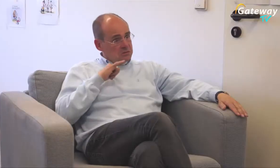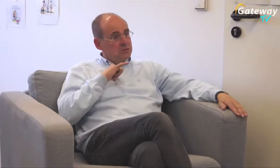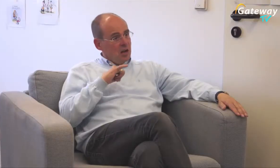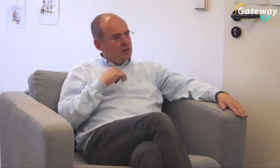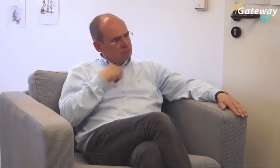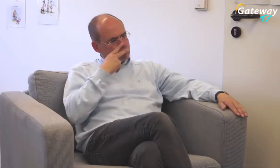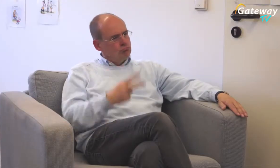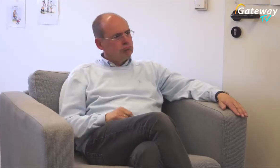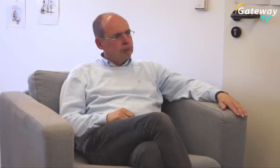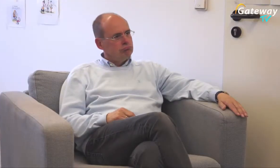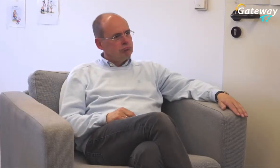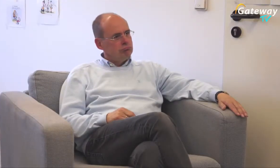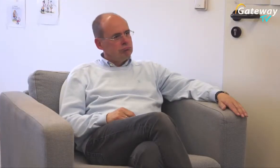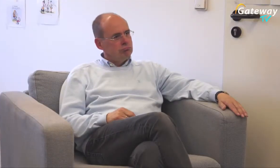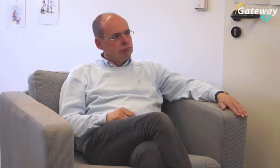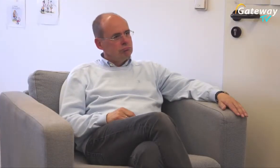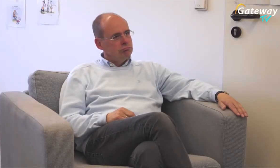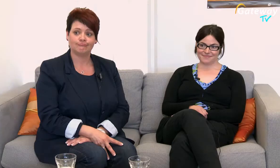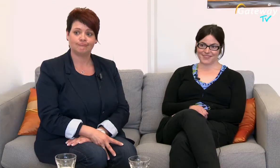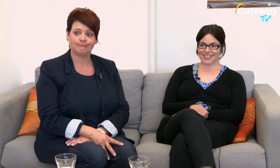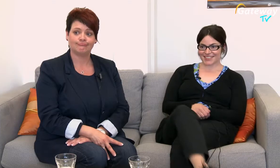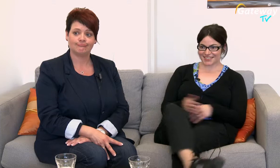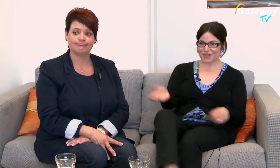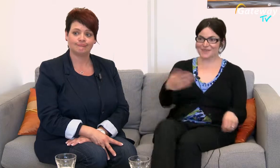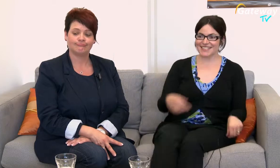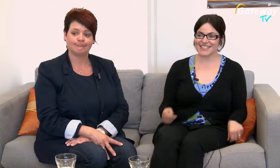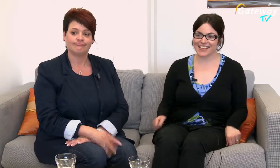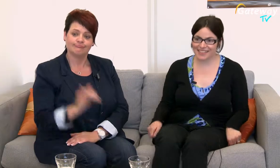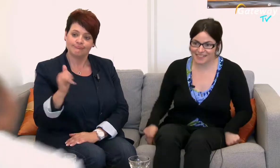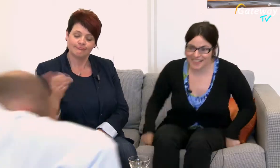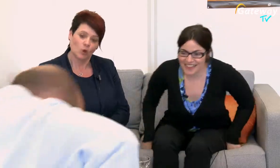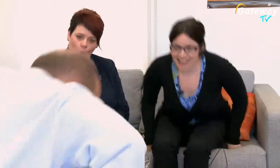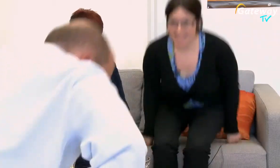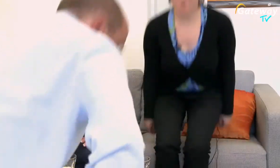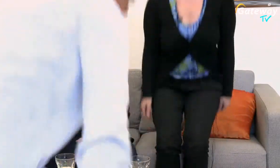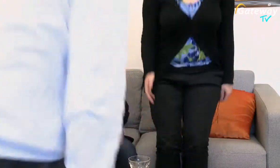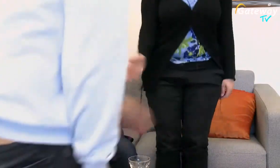Oh, das klingt ja interessant, würde ich gerne mal sehen Ja, dann kommen Sie, ich zeige Ihnen einige Projekte